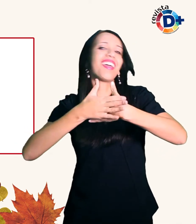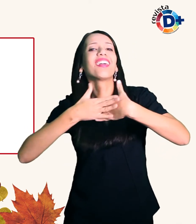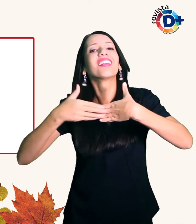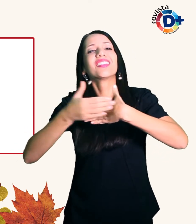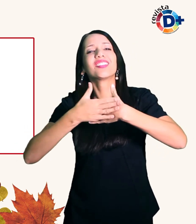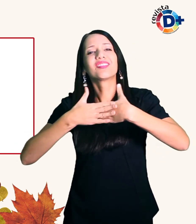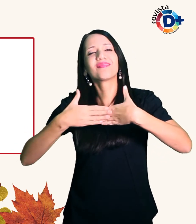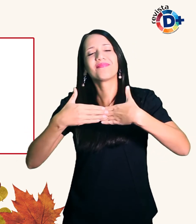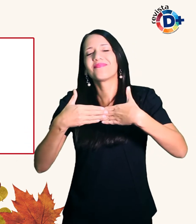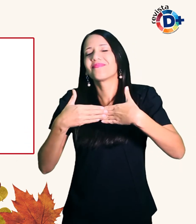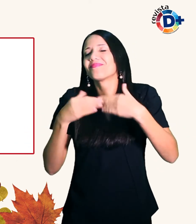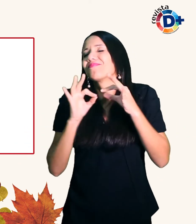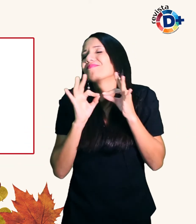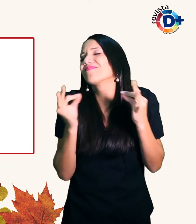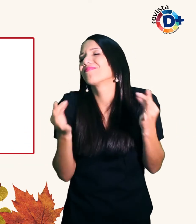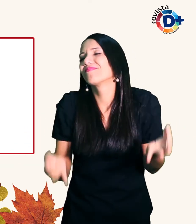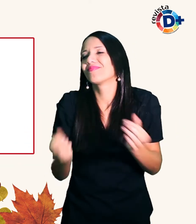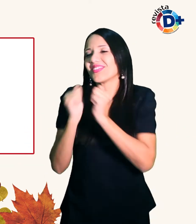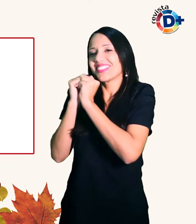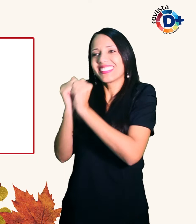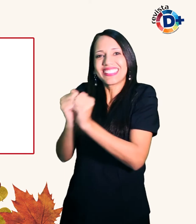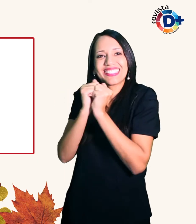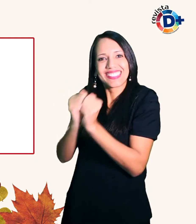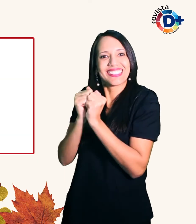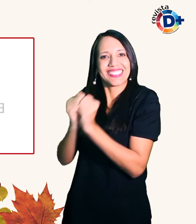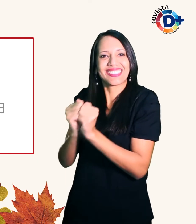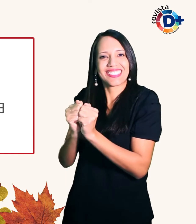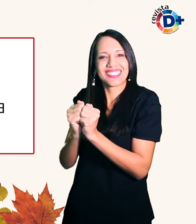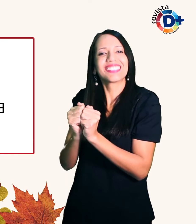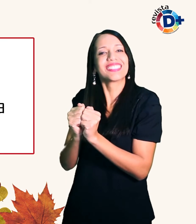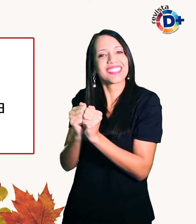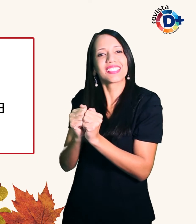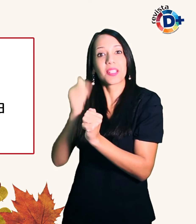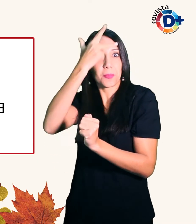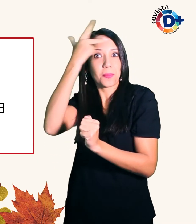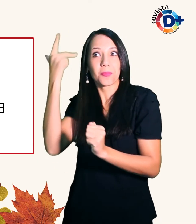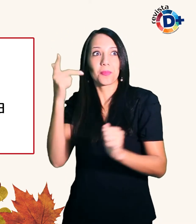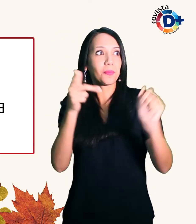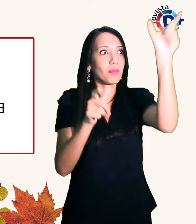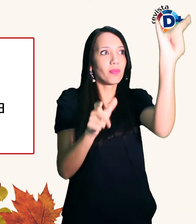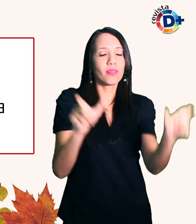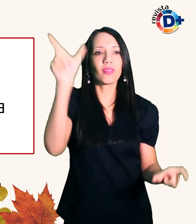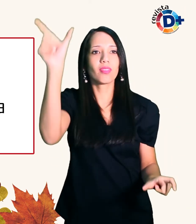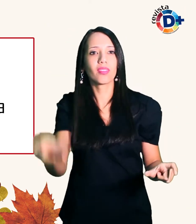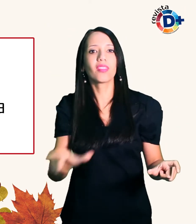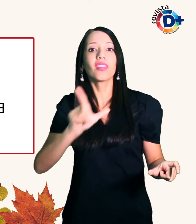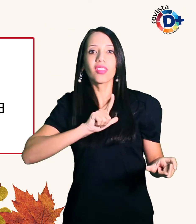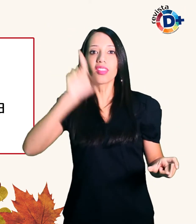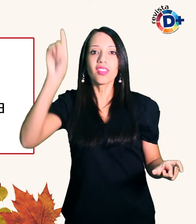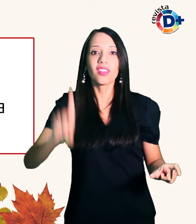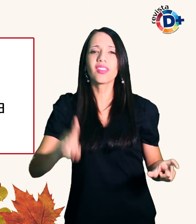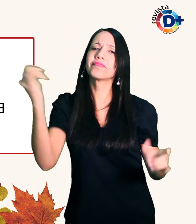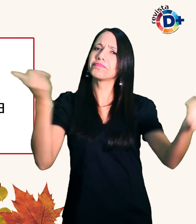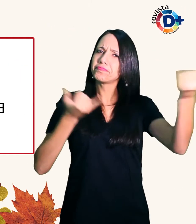companheira Muitos depoimentos de pessoas com deficiência dão conta de que a sociedade